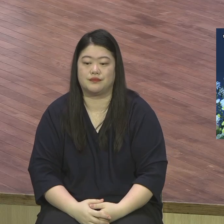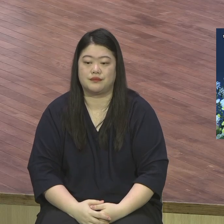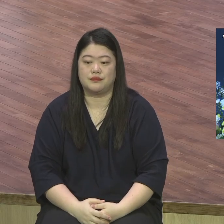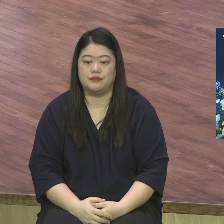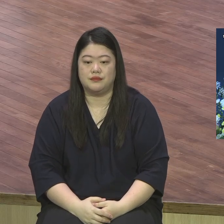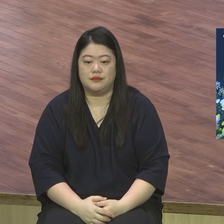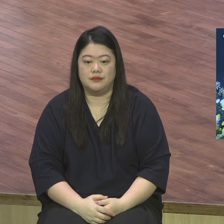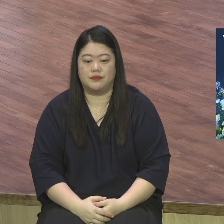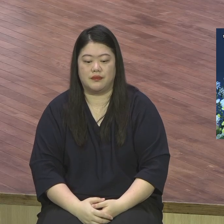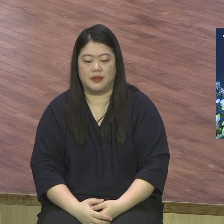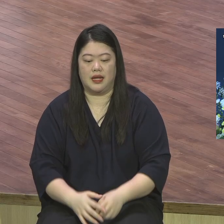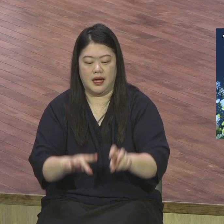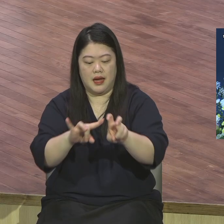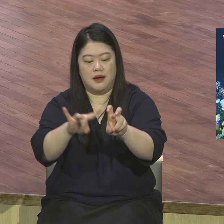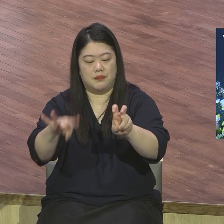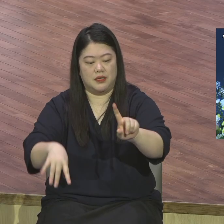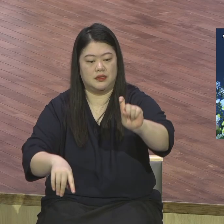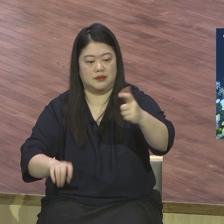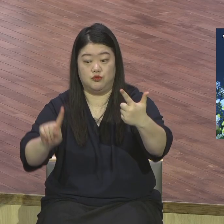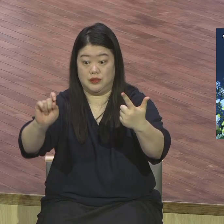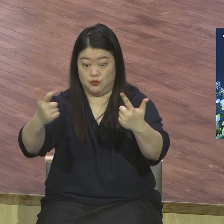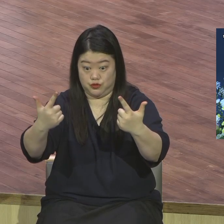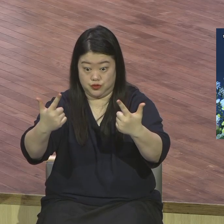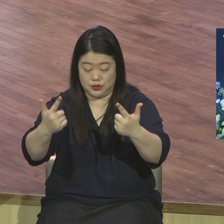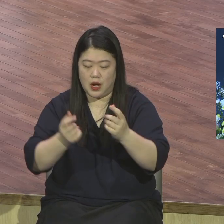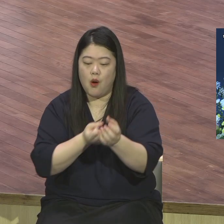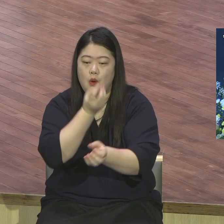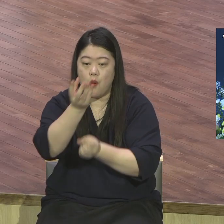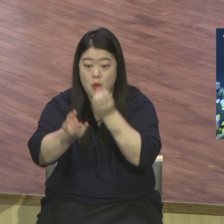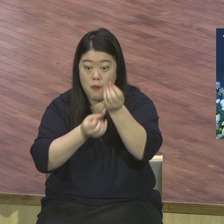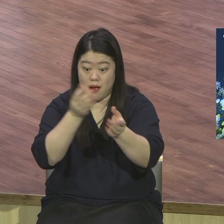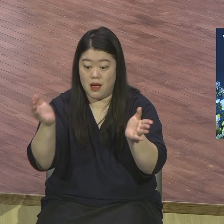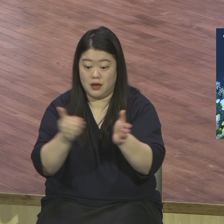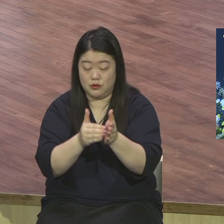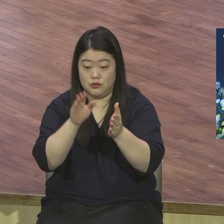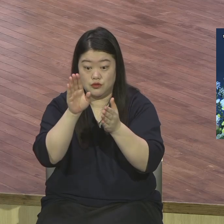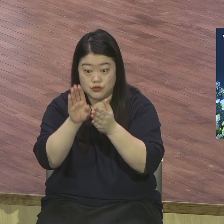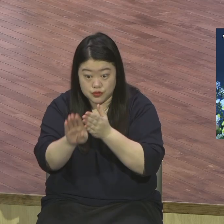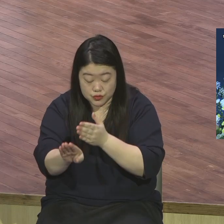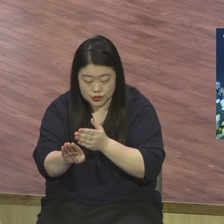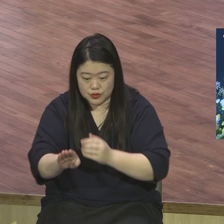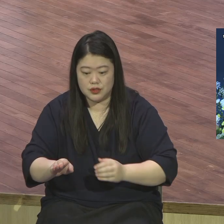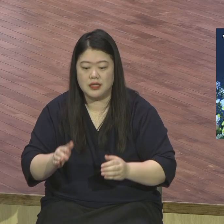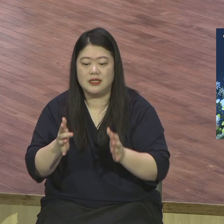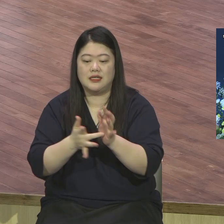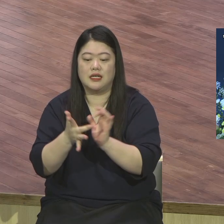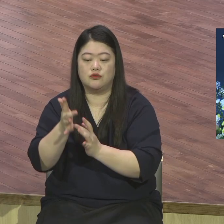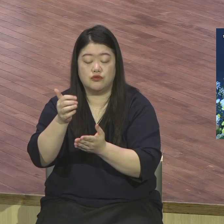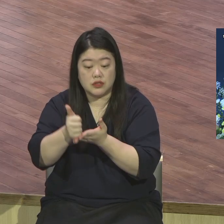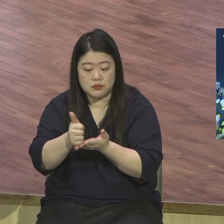예수님께서 그리스도의 삼중직입니다 그리스도가 뭐냐